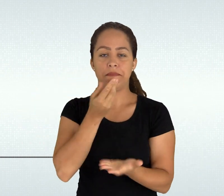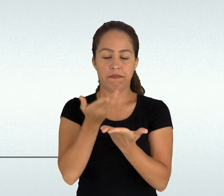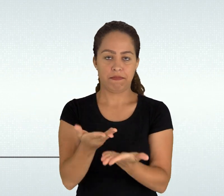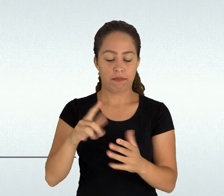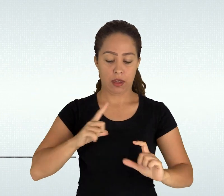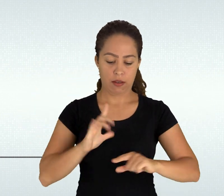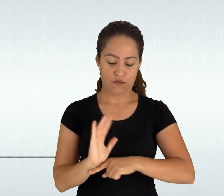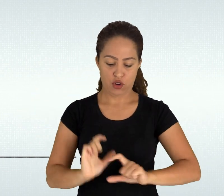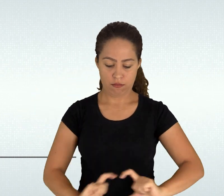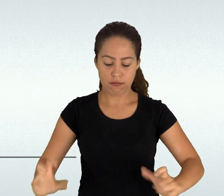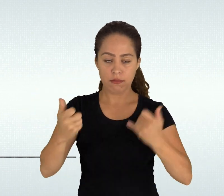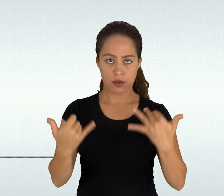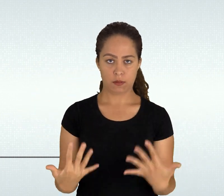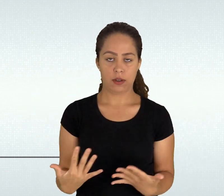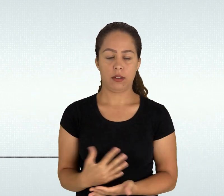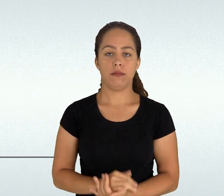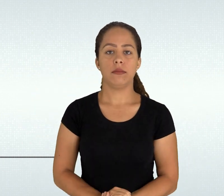Obrigado.